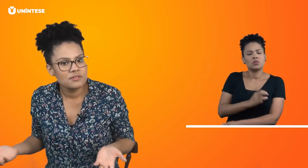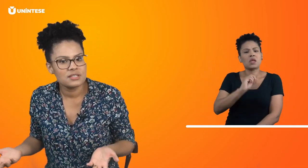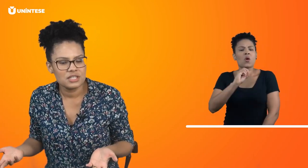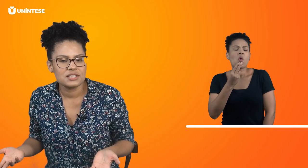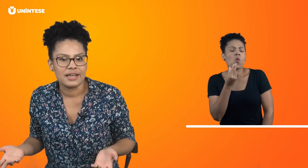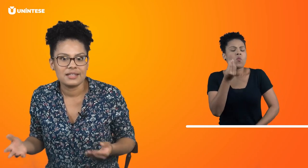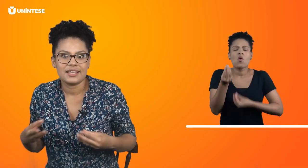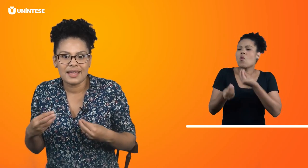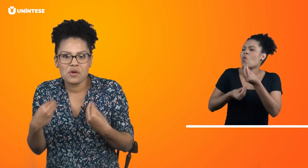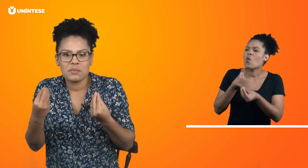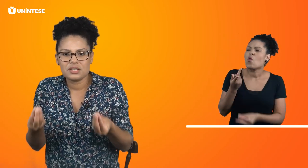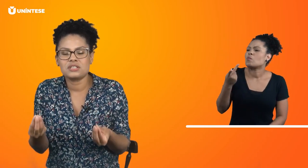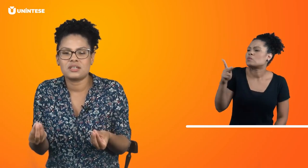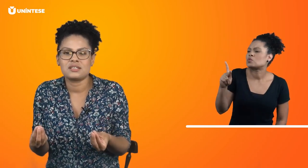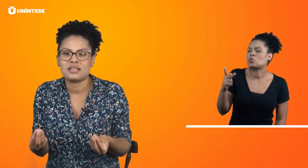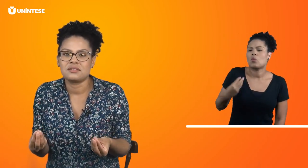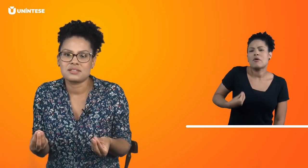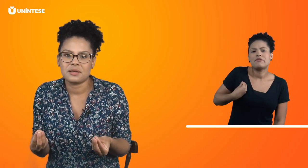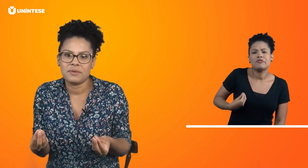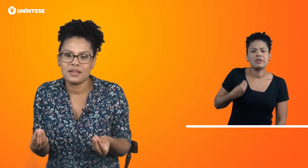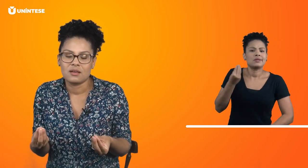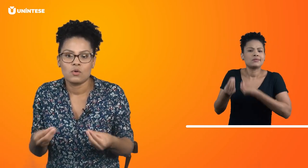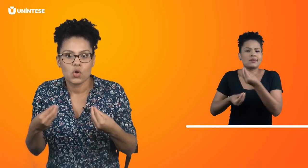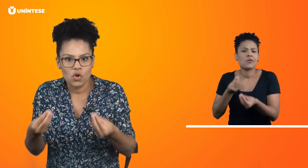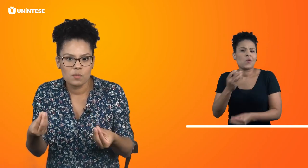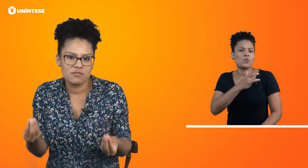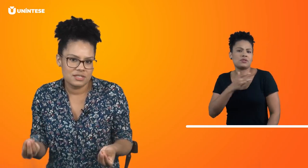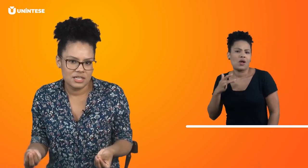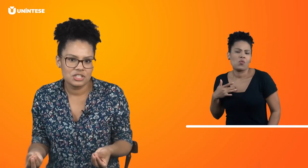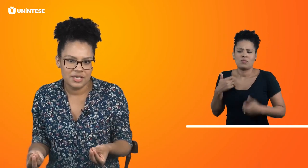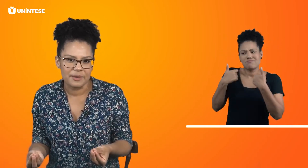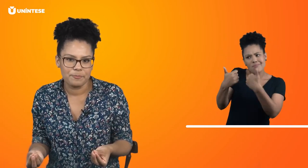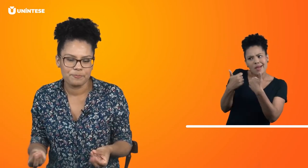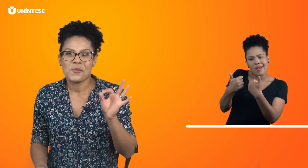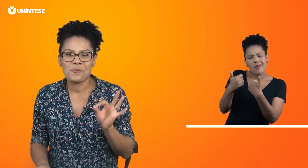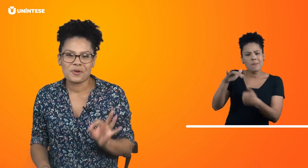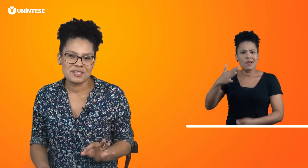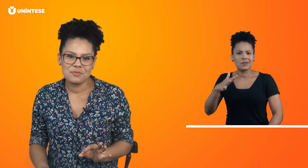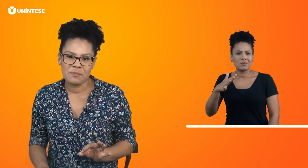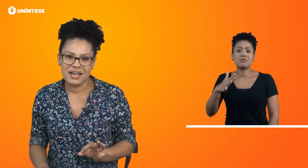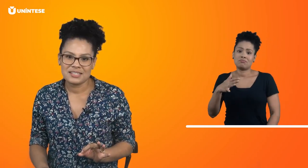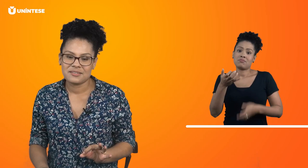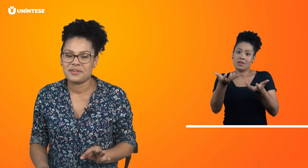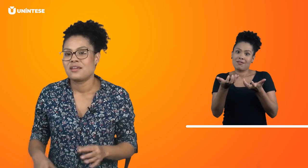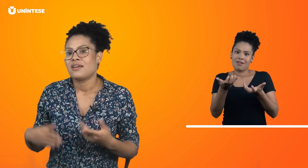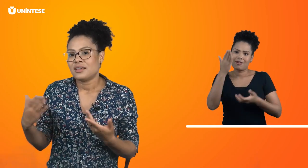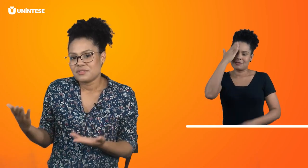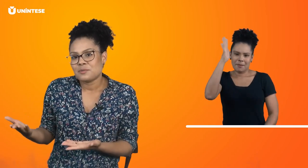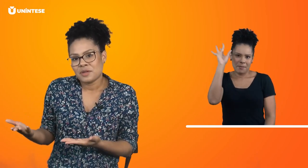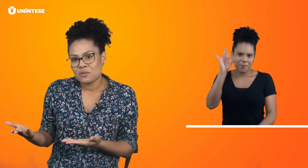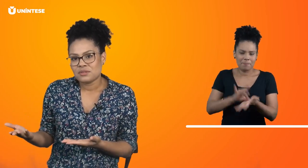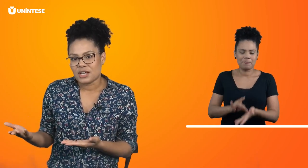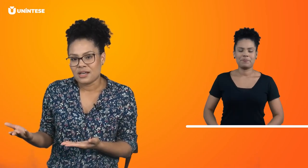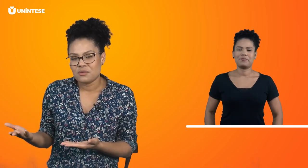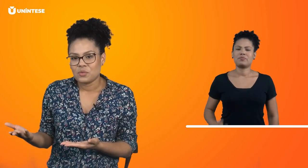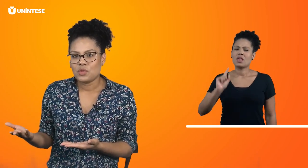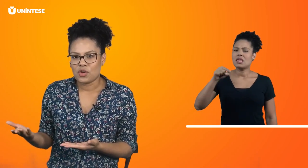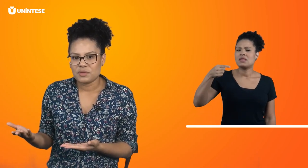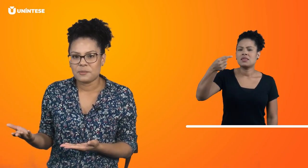você está. Ele está realmente interessado em saber como você está. O próximo passo é você perguntar o nome da